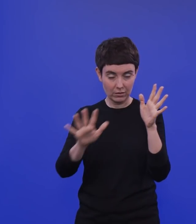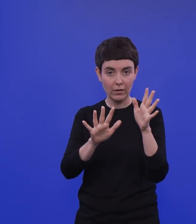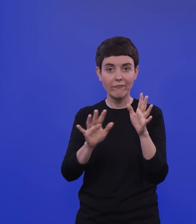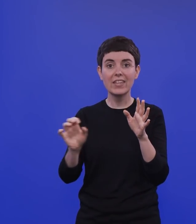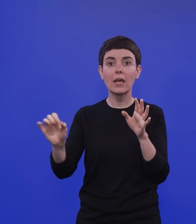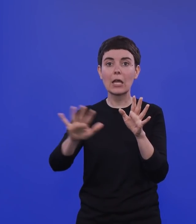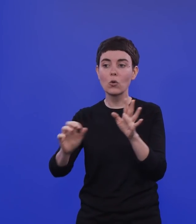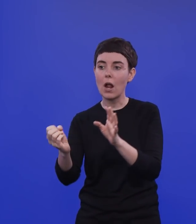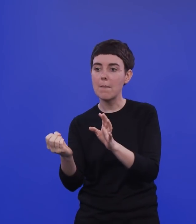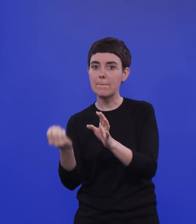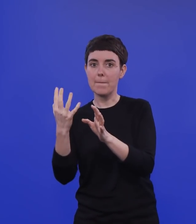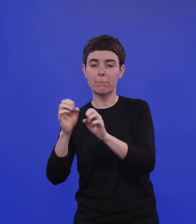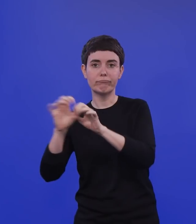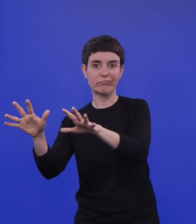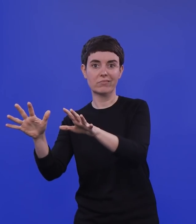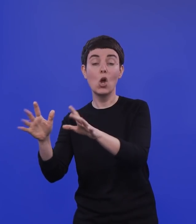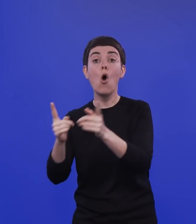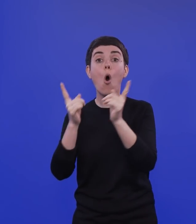obwohl die deutsche Bevölkerung eigentlich ganz gut geimpft ist.